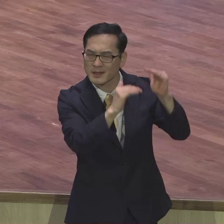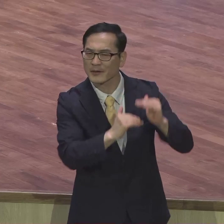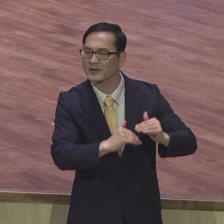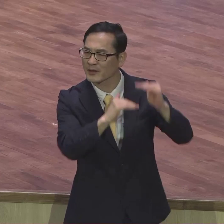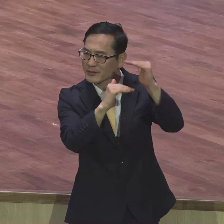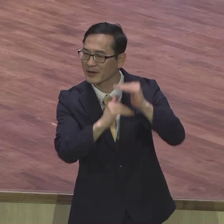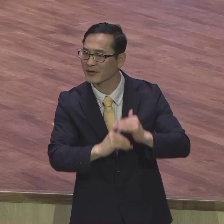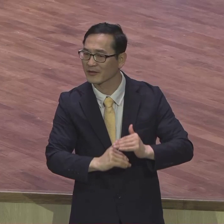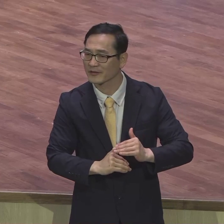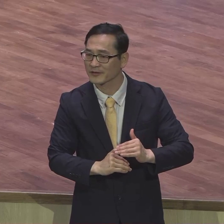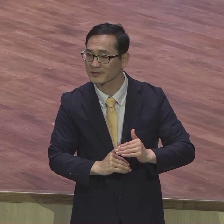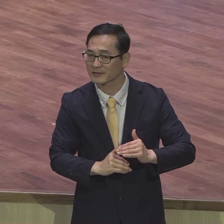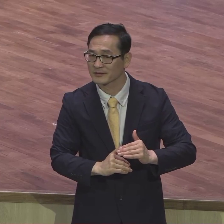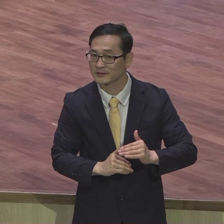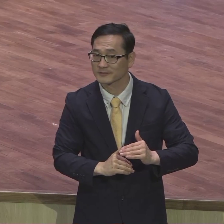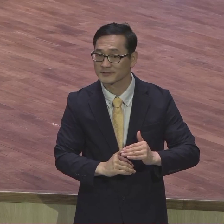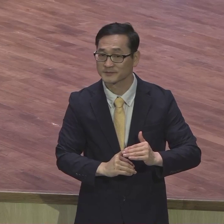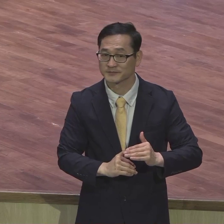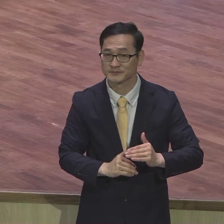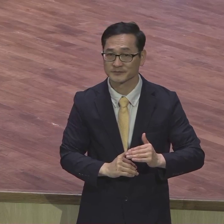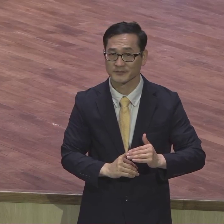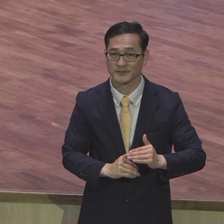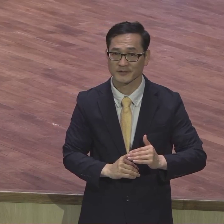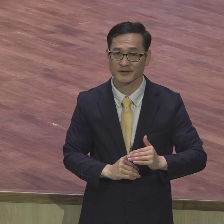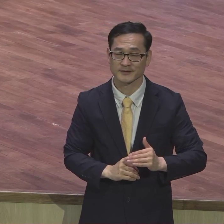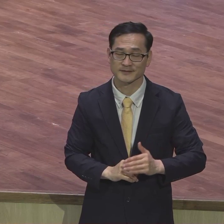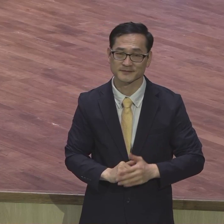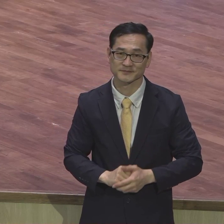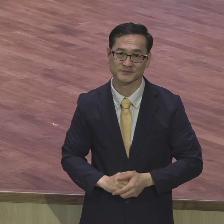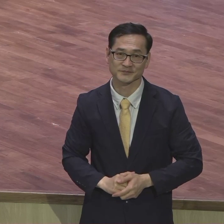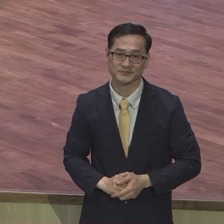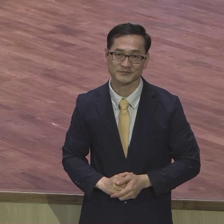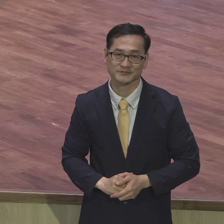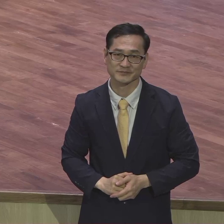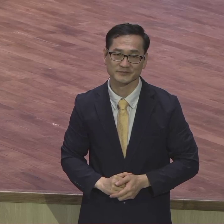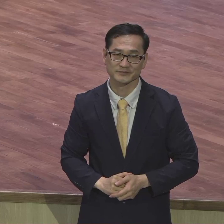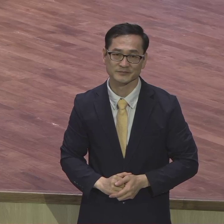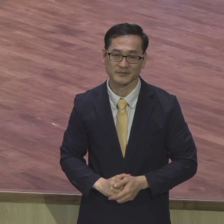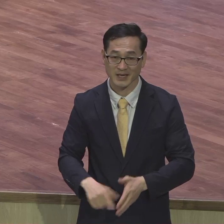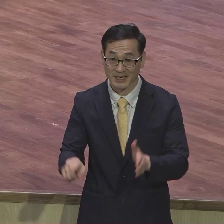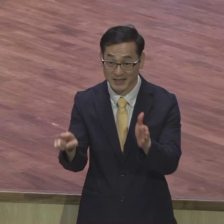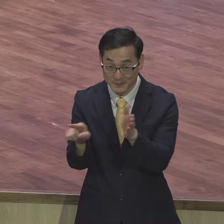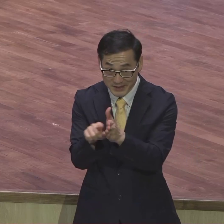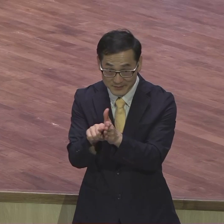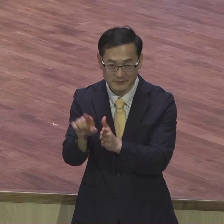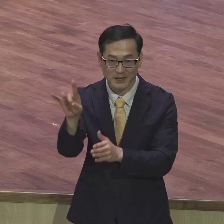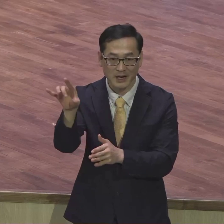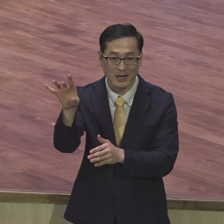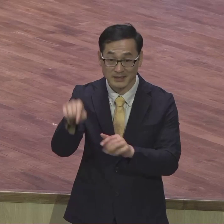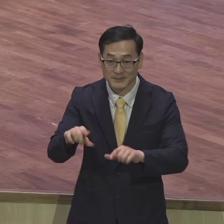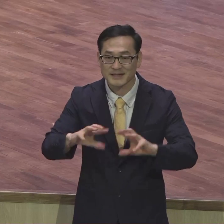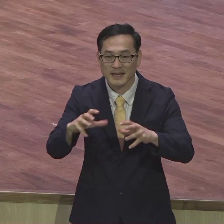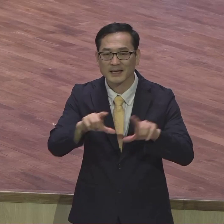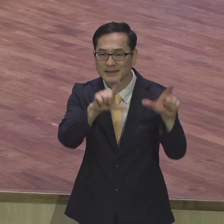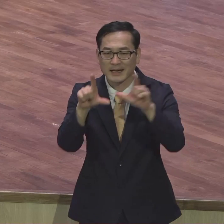신앙생활하면서 뭐 다른 이런 저런 변명할 거 없어요 믿음이 크냐 적냐 그래서 오직